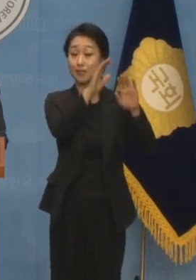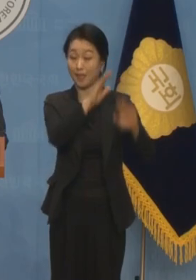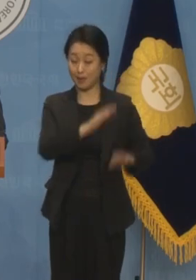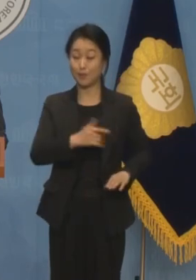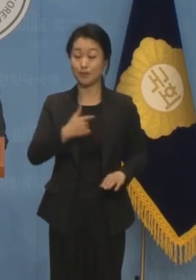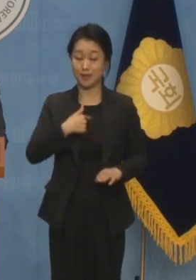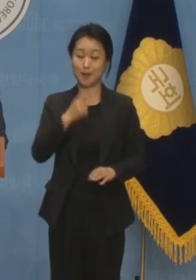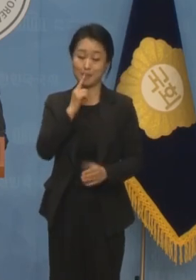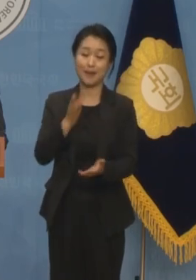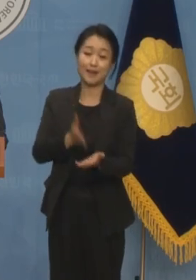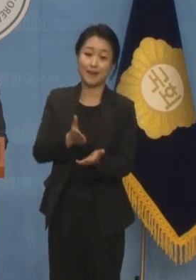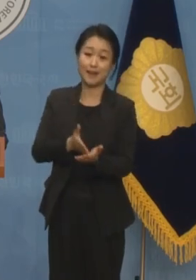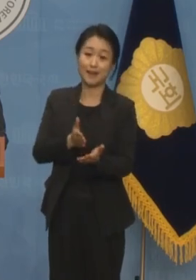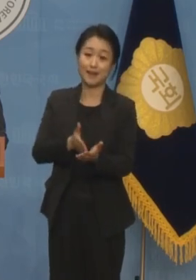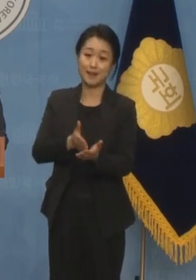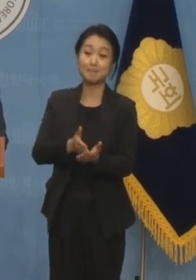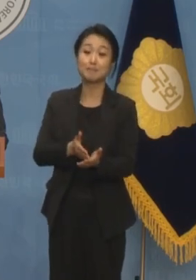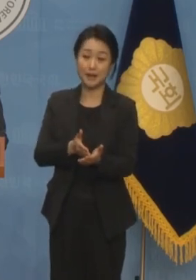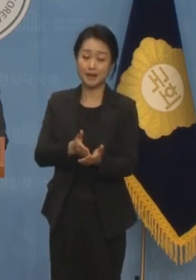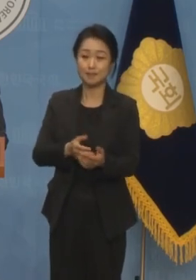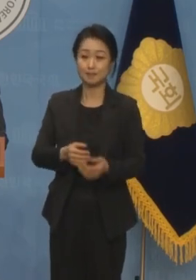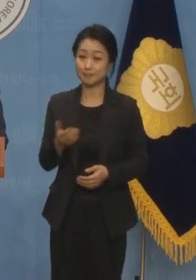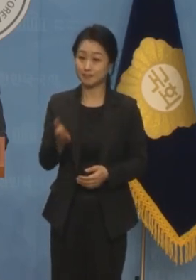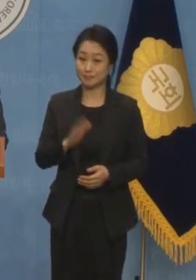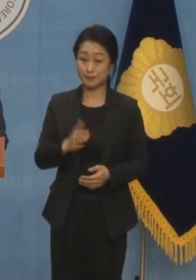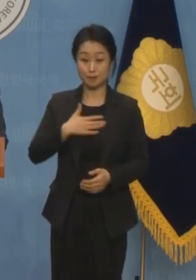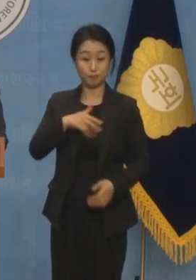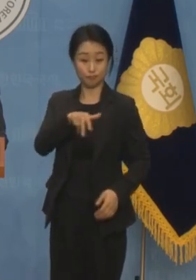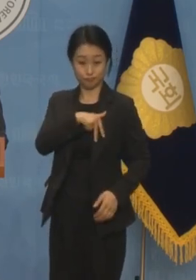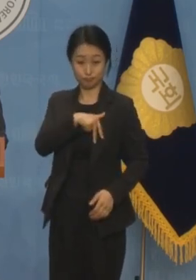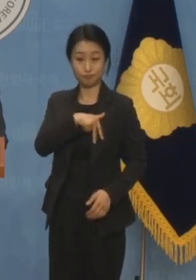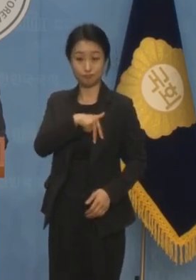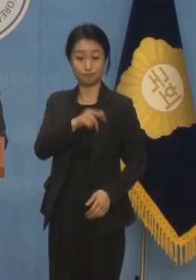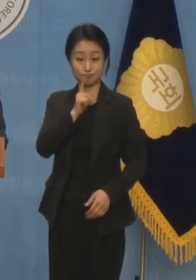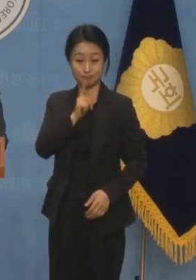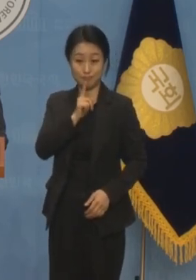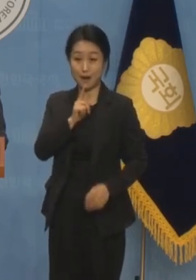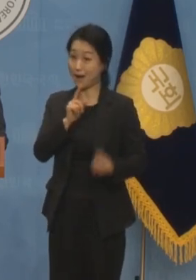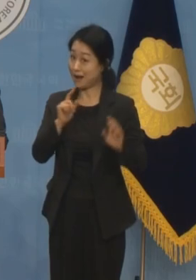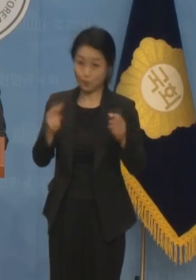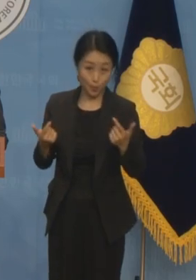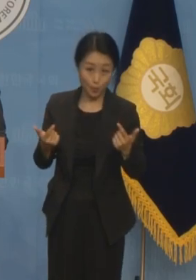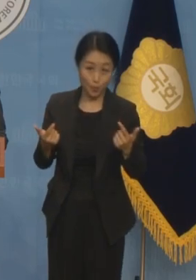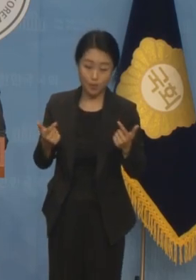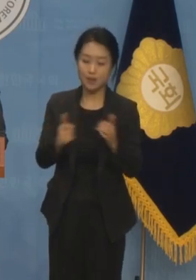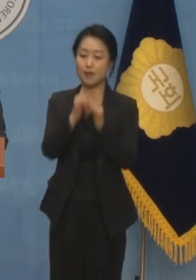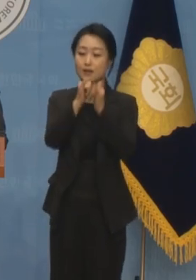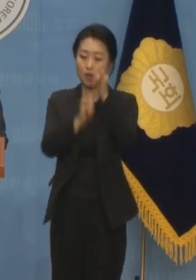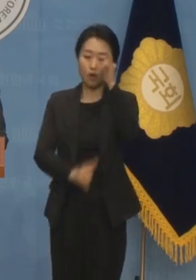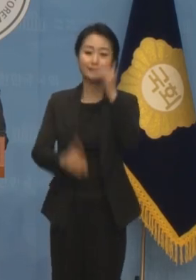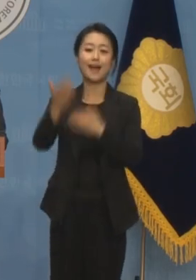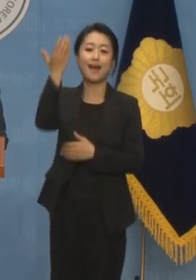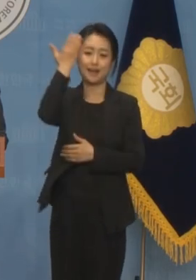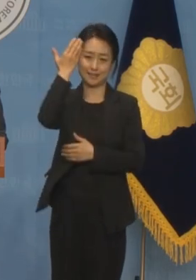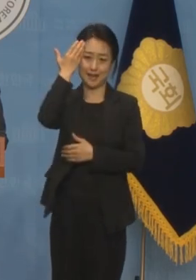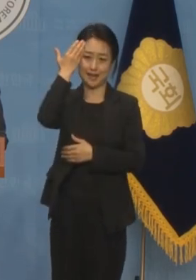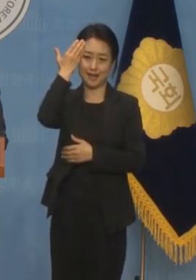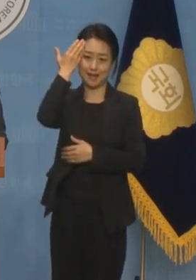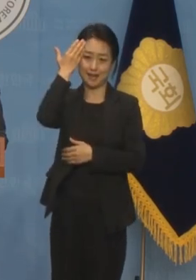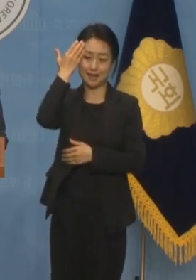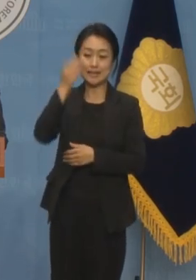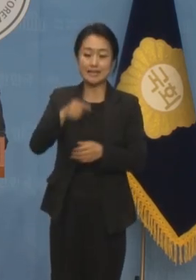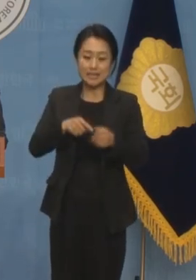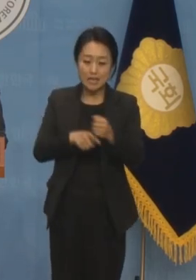다루는 내용이었습니다. 그런데 정치인으로서 한 발언도 아니고 역사학자로서 명확한